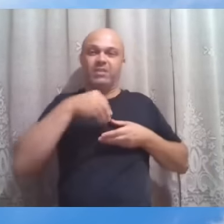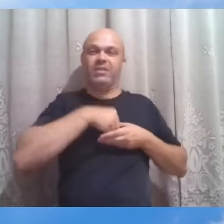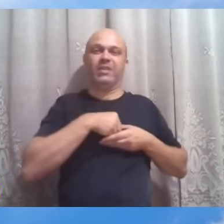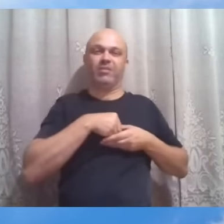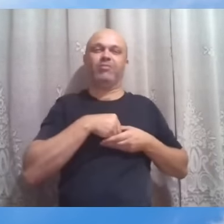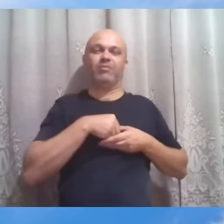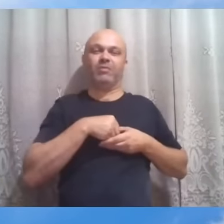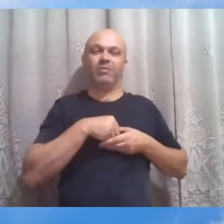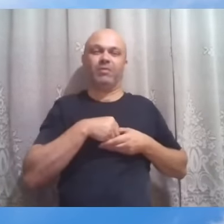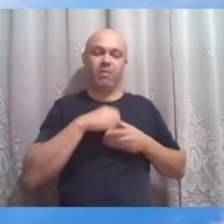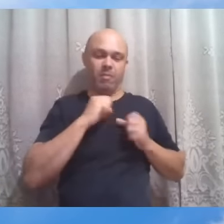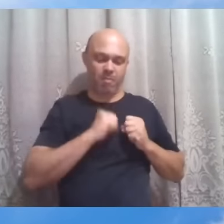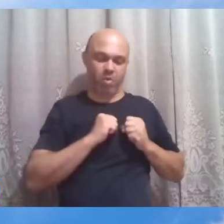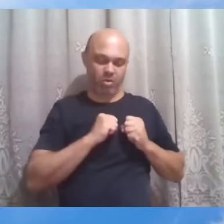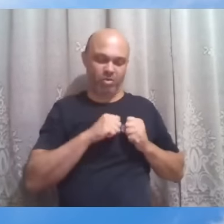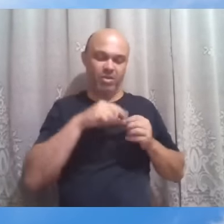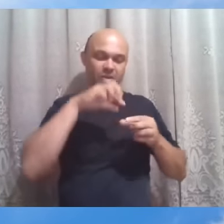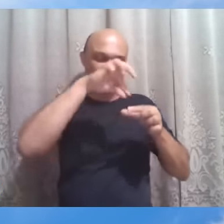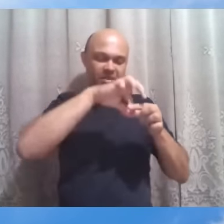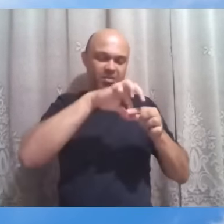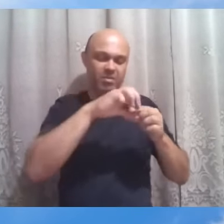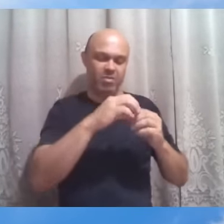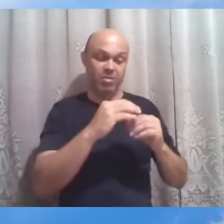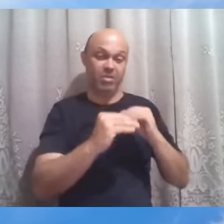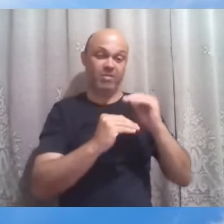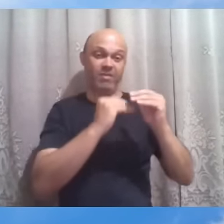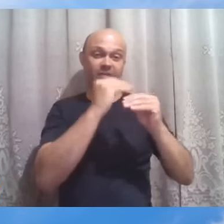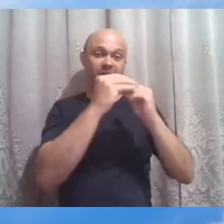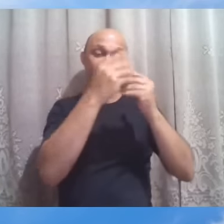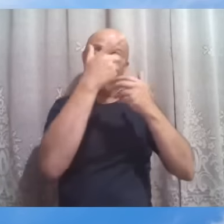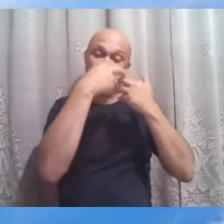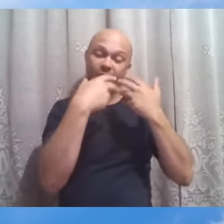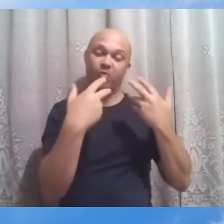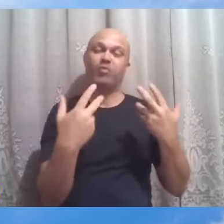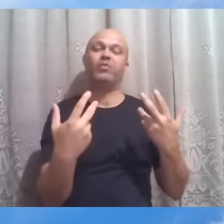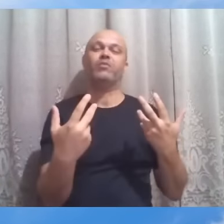possa ela desenvolver-se, florescer-se, frutificar-se.